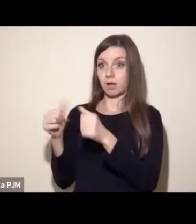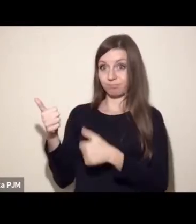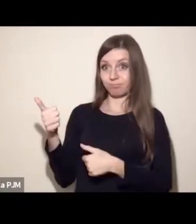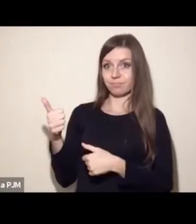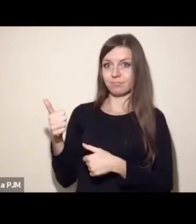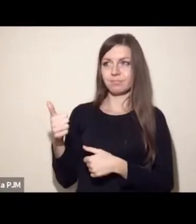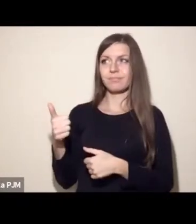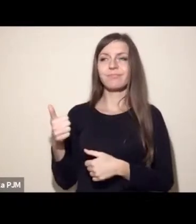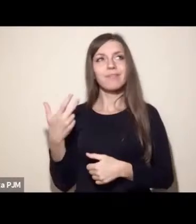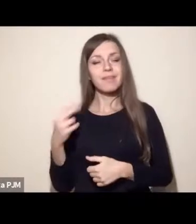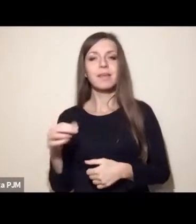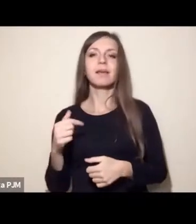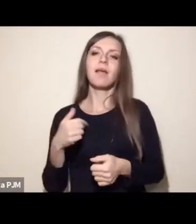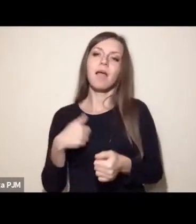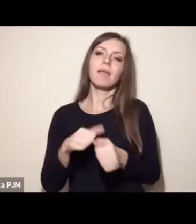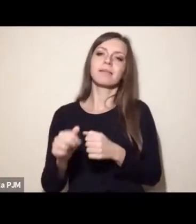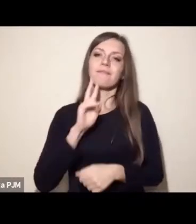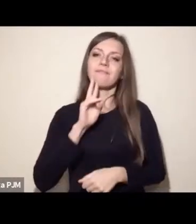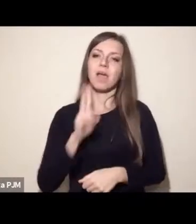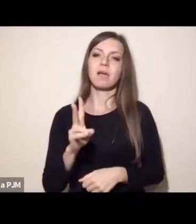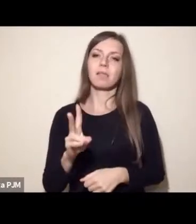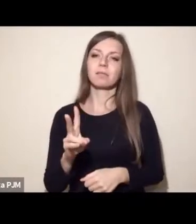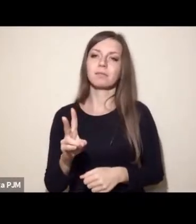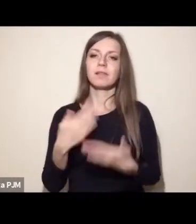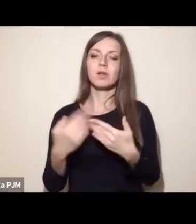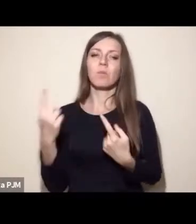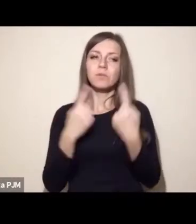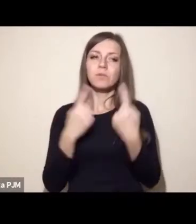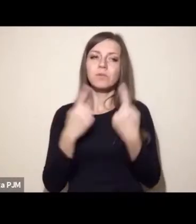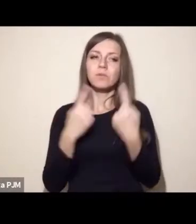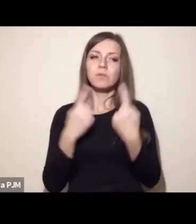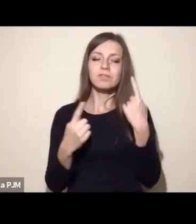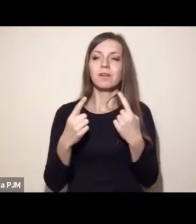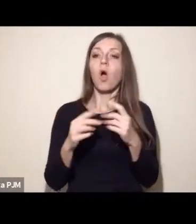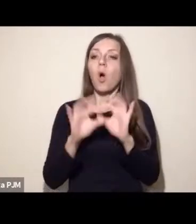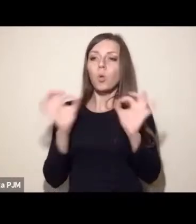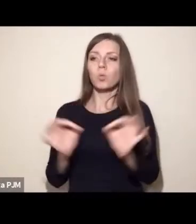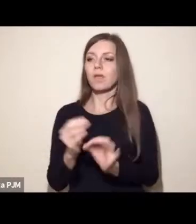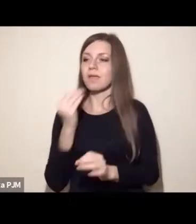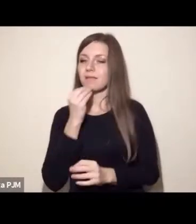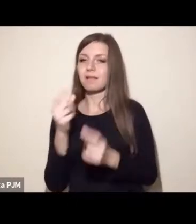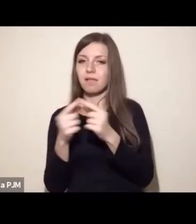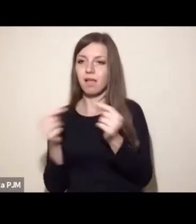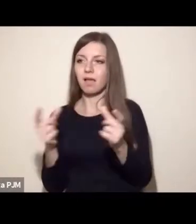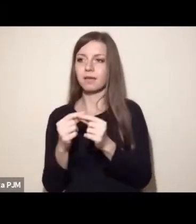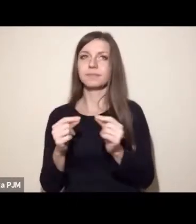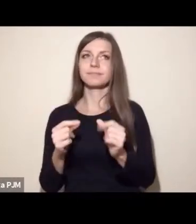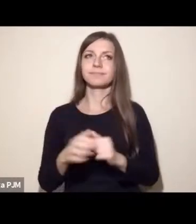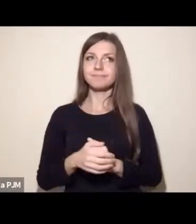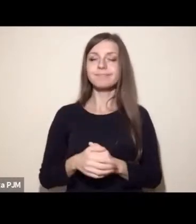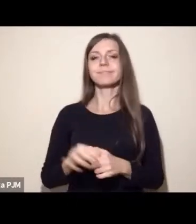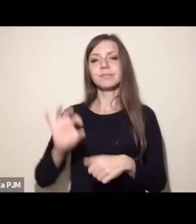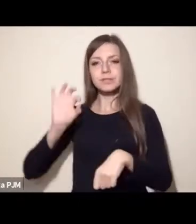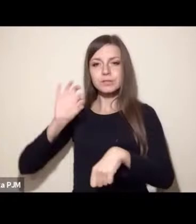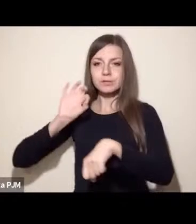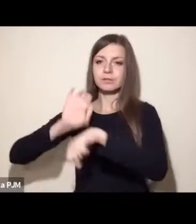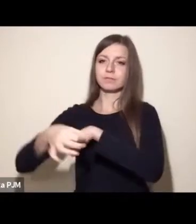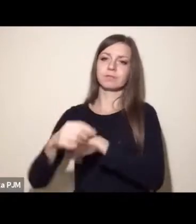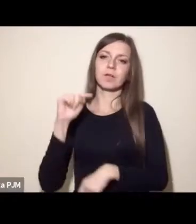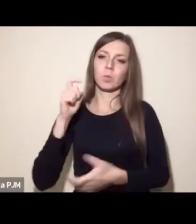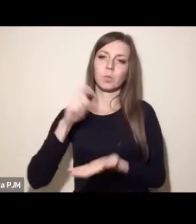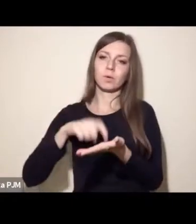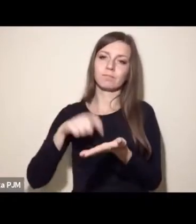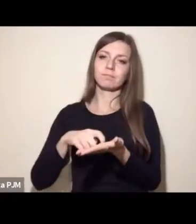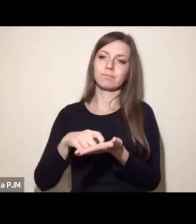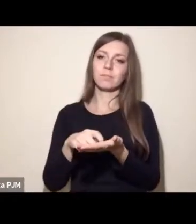Wręcz przeciwnie, jako weganka głęboko wierzę w to, że spożywanie jakichkolwiek jajek przyczynia się do wielkiej krzywdy kur i kurcząt i